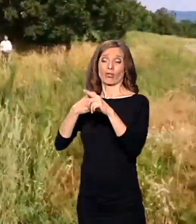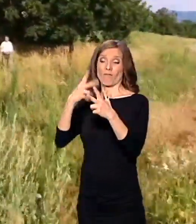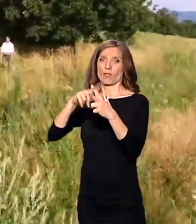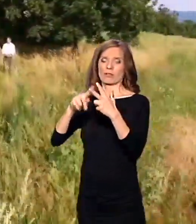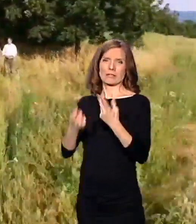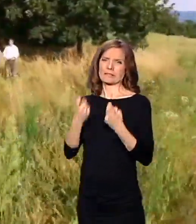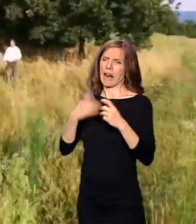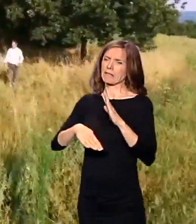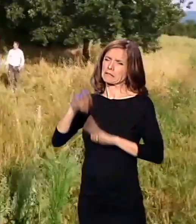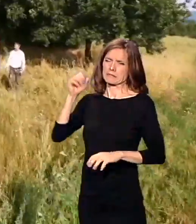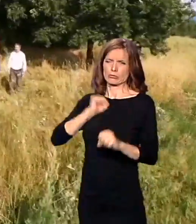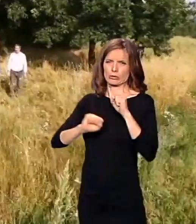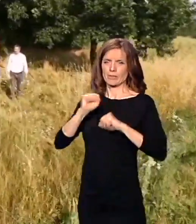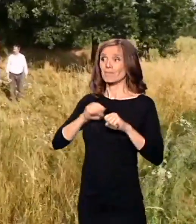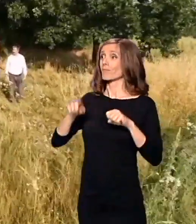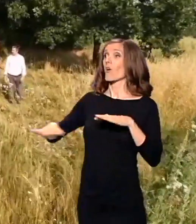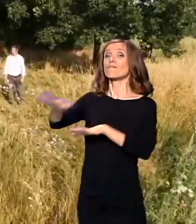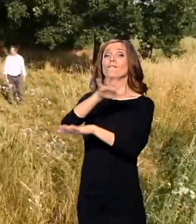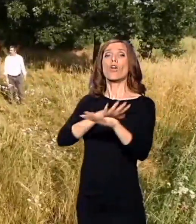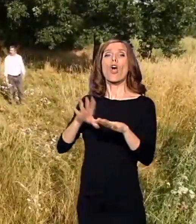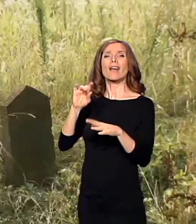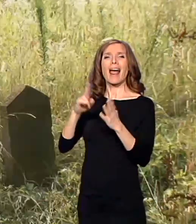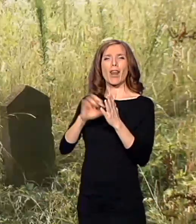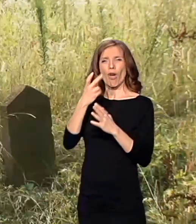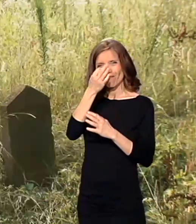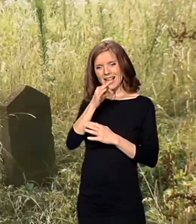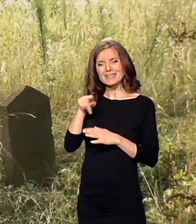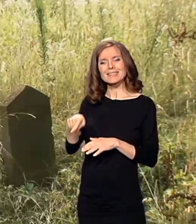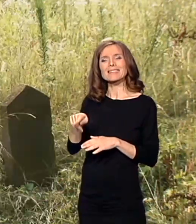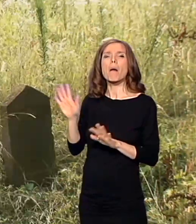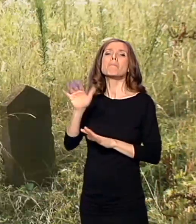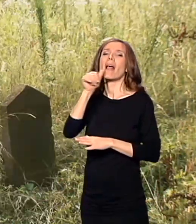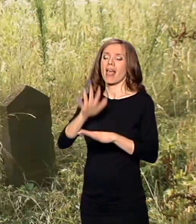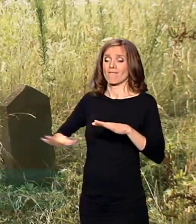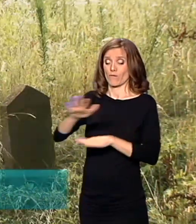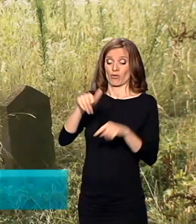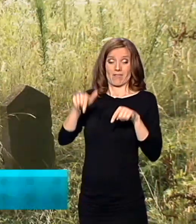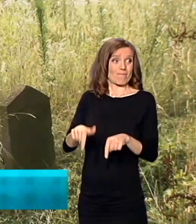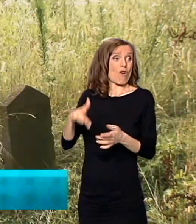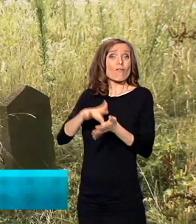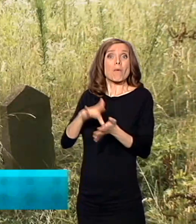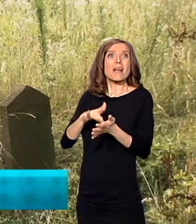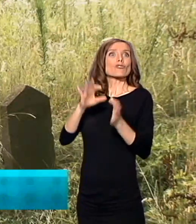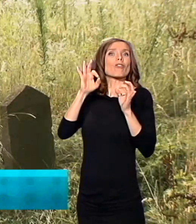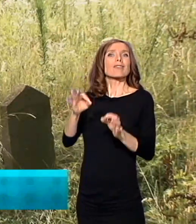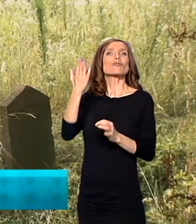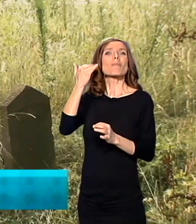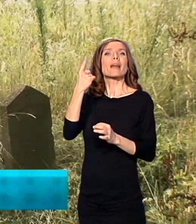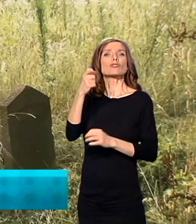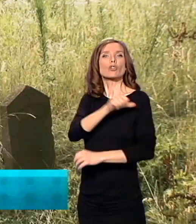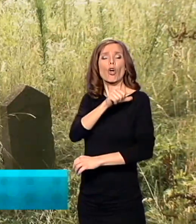Nalazimo se na Ranovačkim belim vodama. Na mestu gde su pre ravno 100 godina